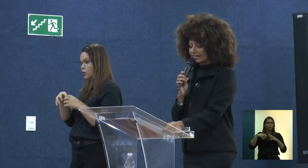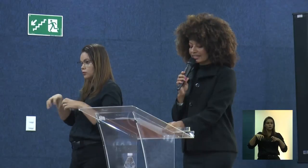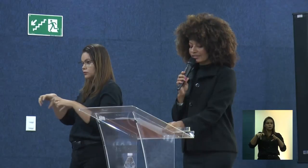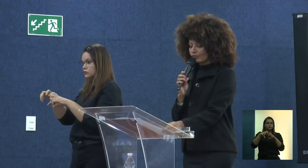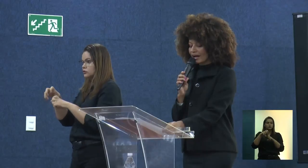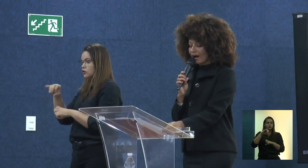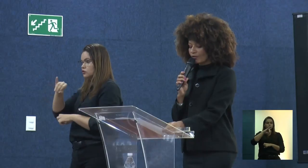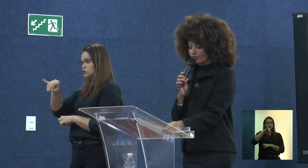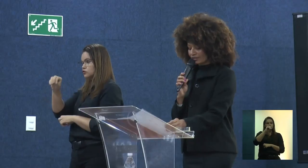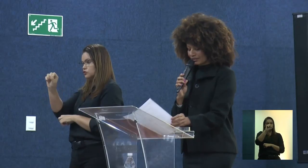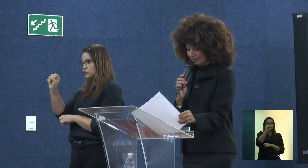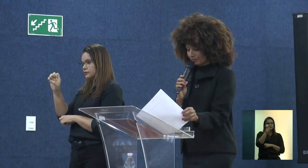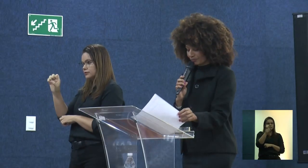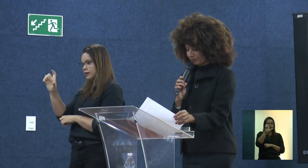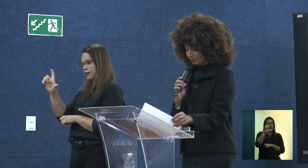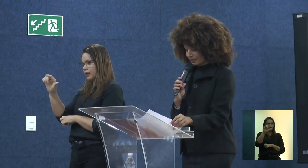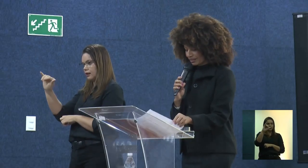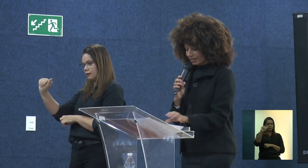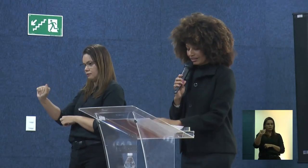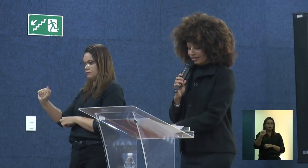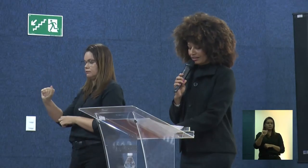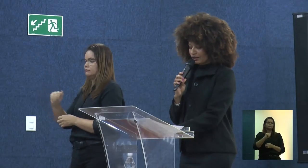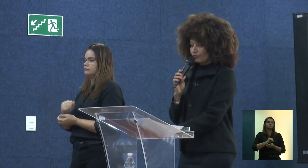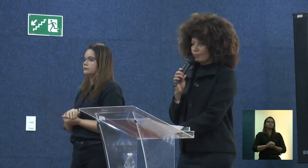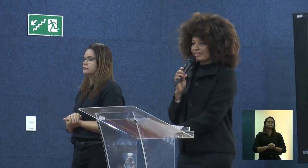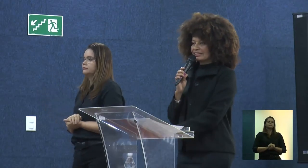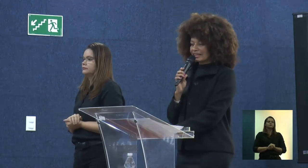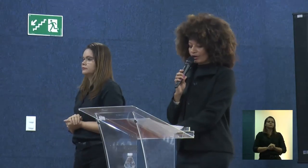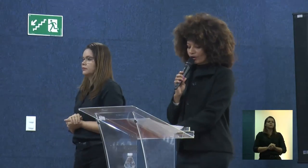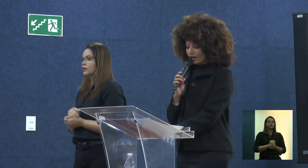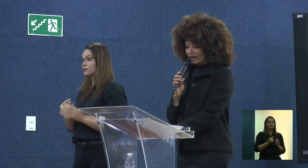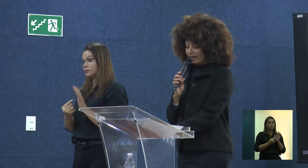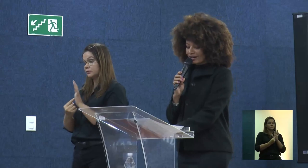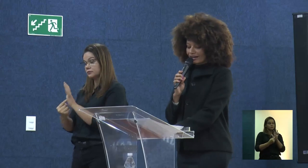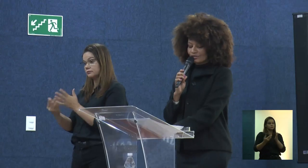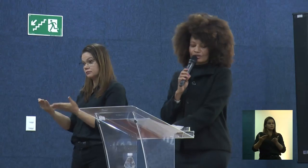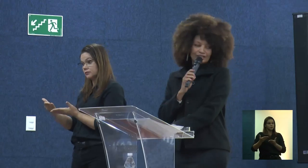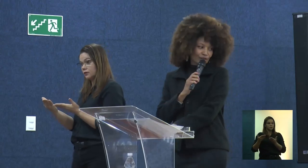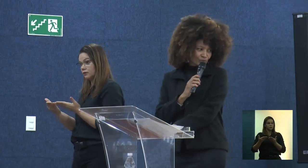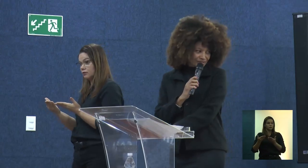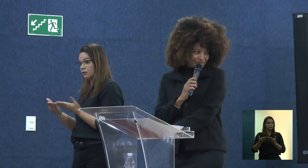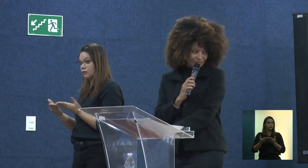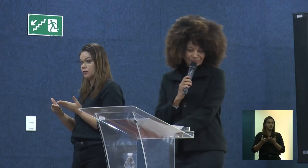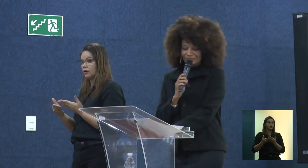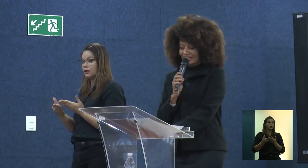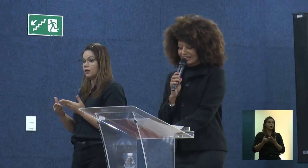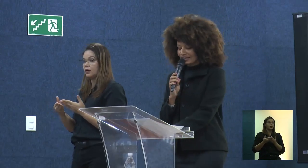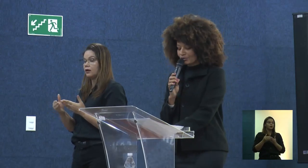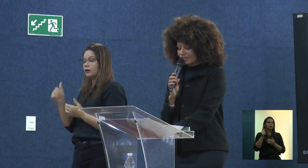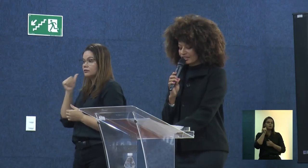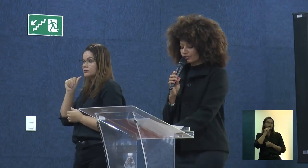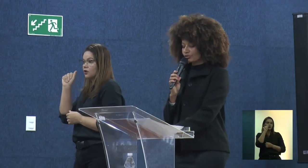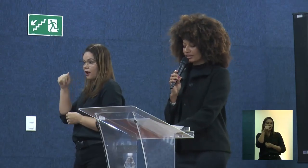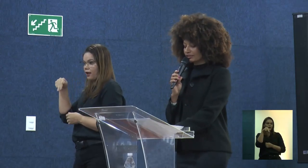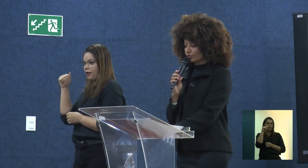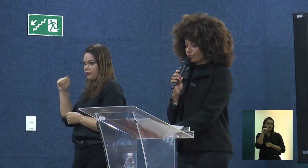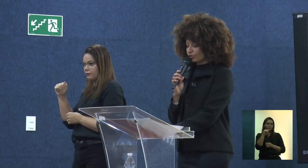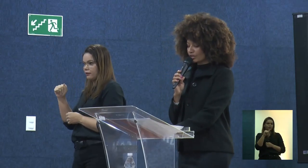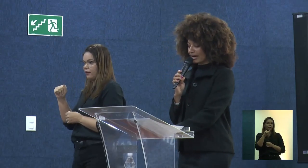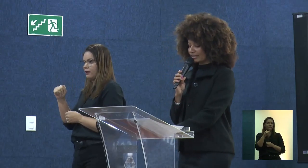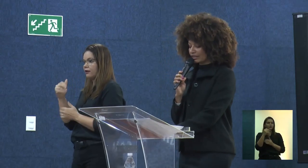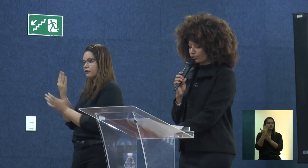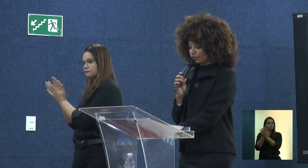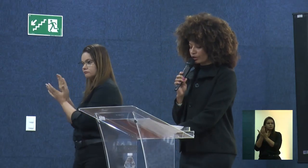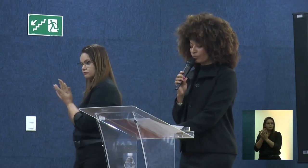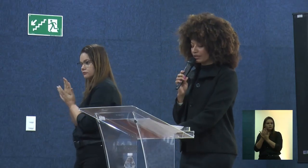Josélia da Silva Alves. Vou apresentar agora a senhora Ana Luísa. Ana Luísa é estudante do